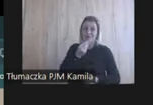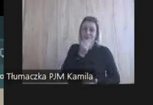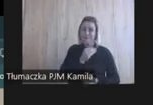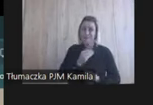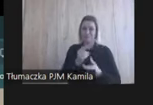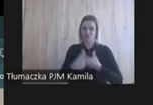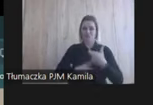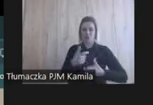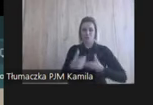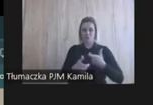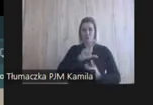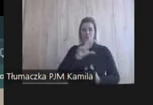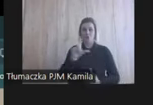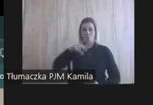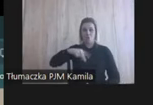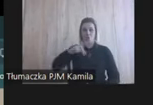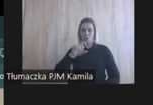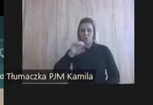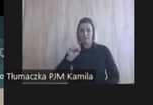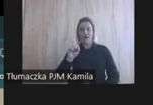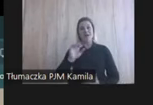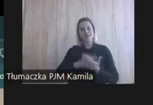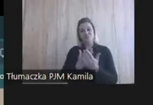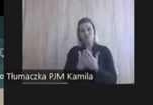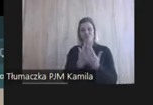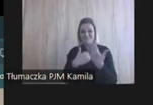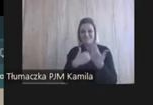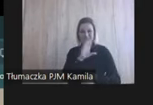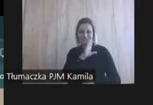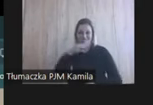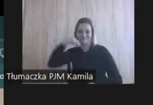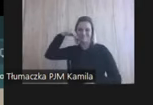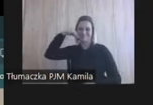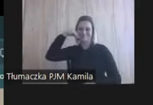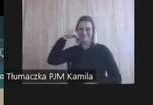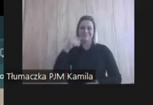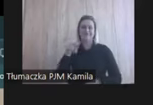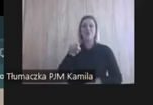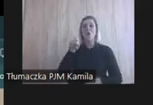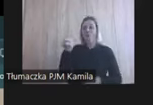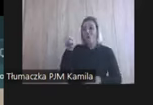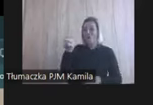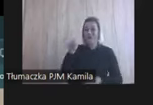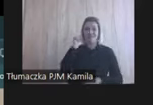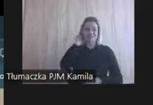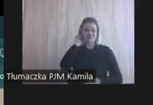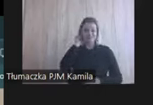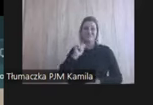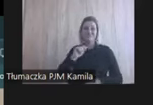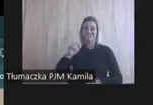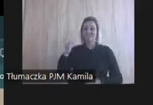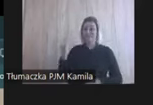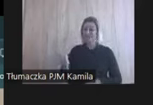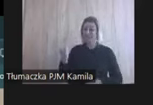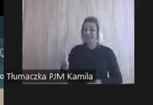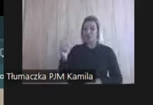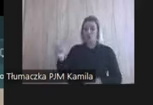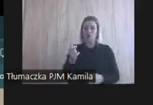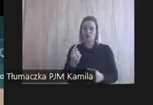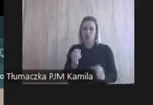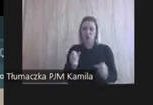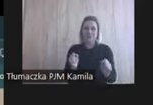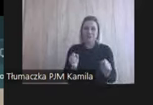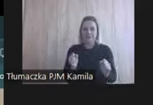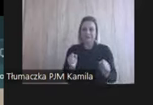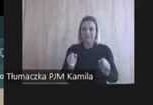Łucja, żeby się bardziej uśmiechała, bo jako dziecko też to było dla niej takie doświadczenie, gdzie była trochę spięta. I